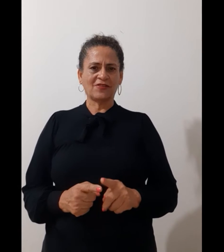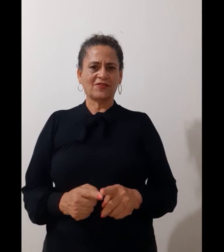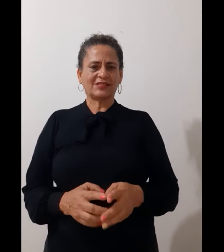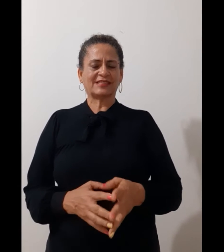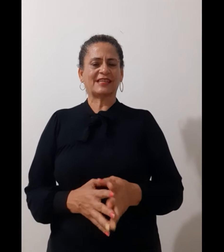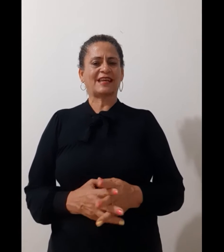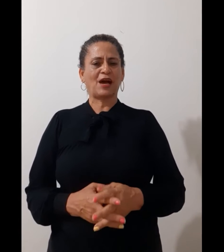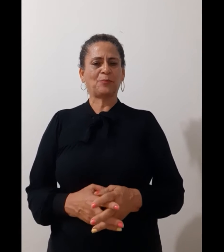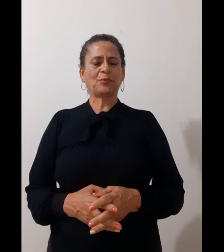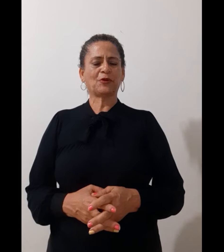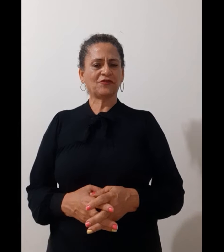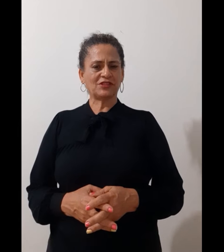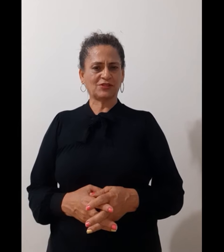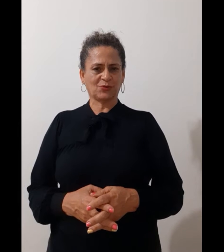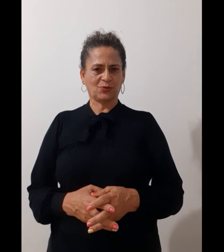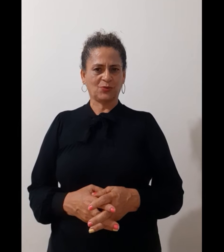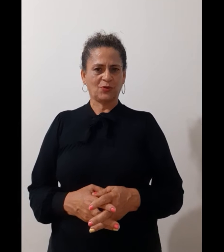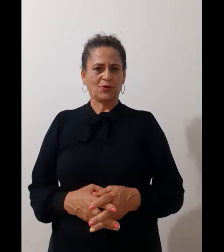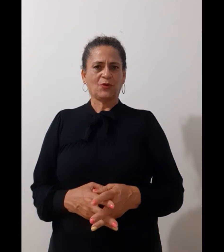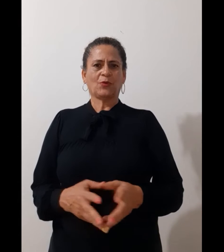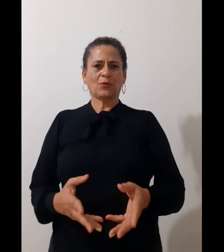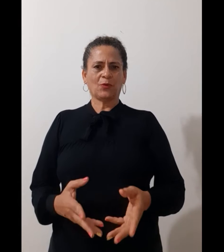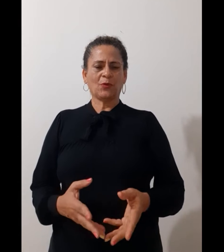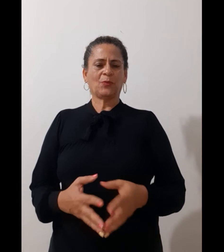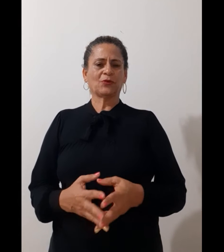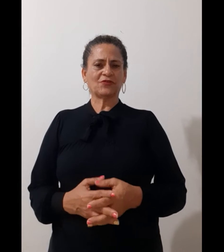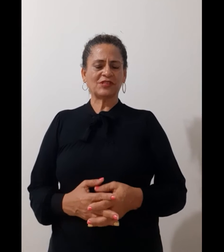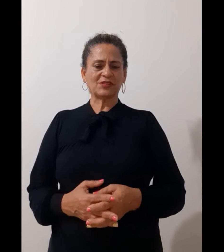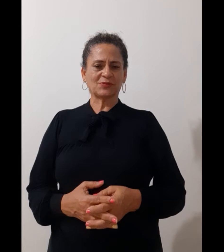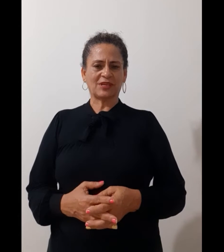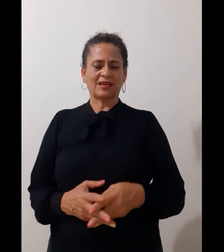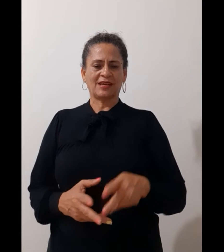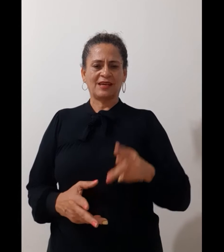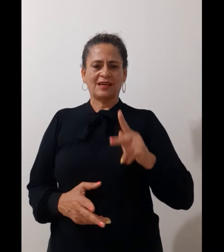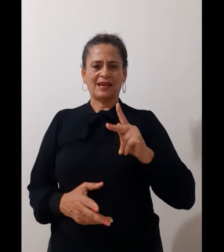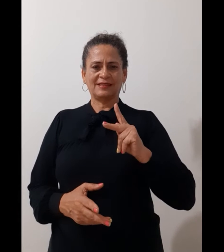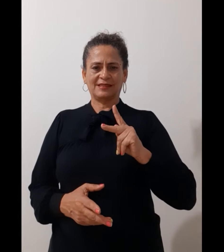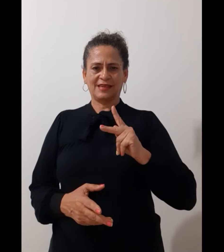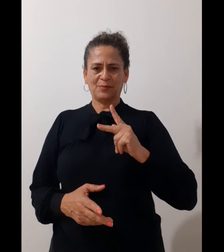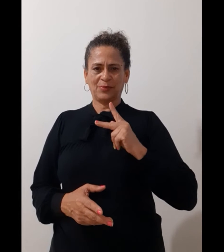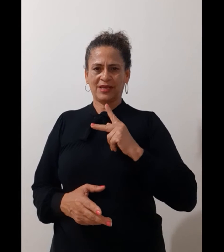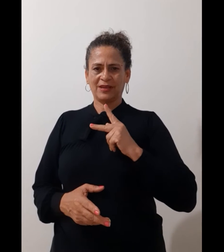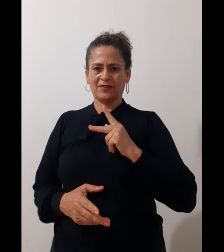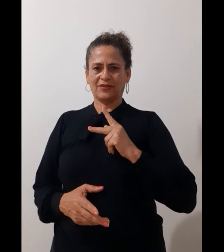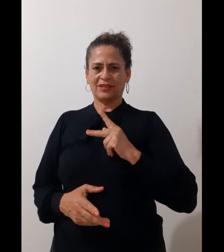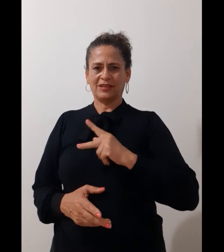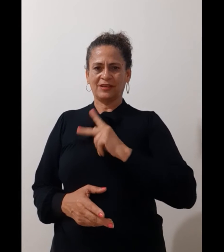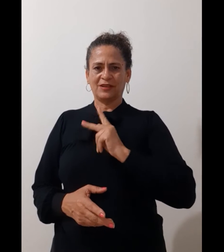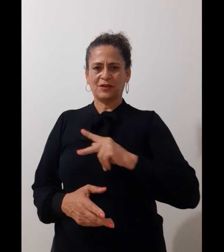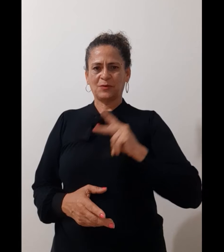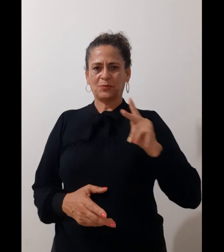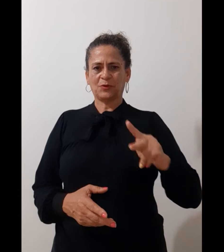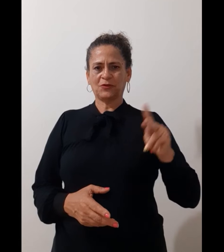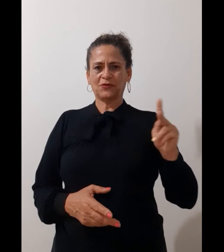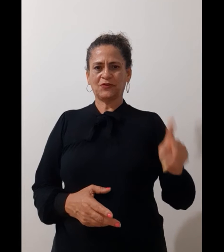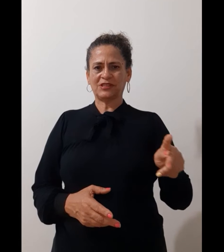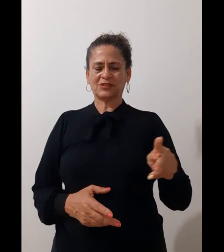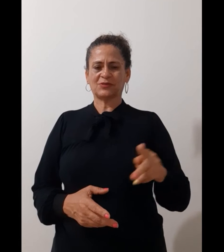será professor ou professora. A letrinha P, olhe. Professor,